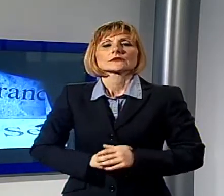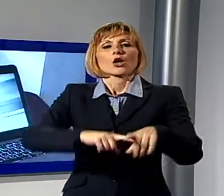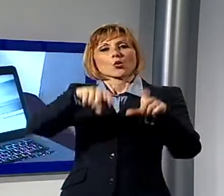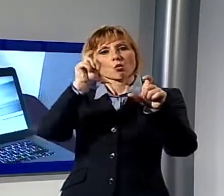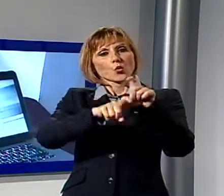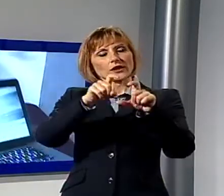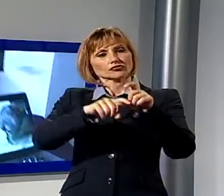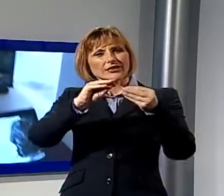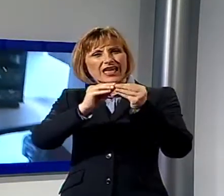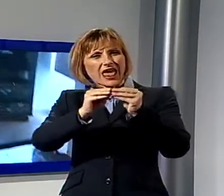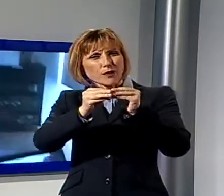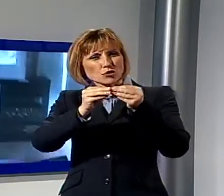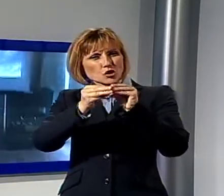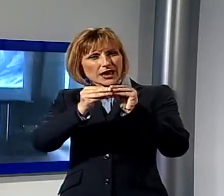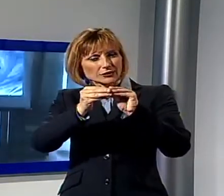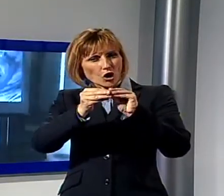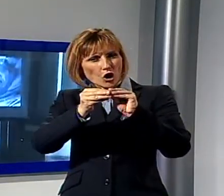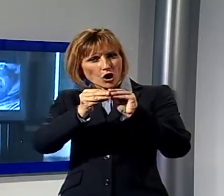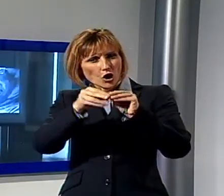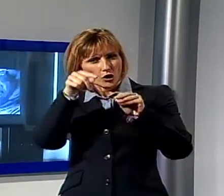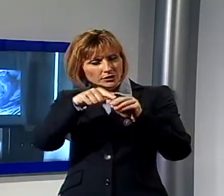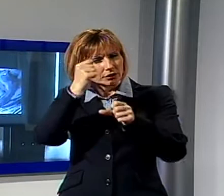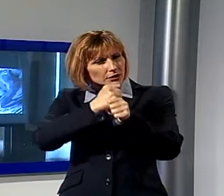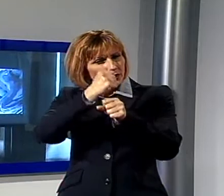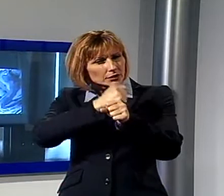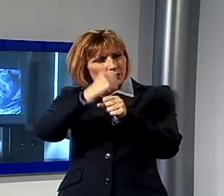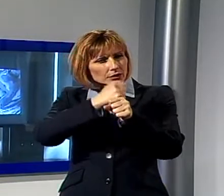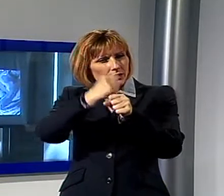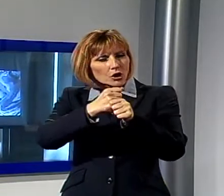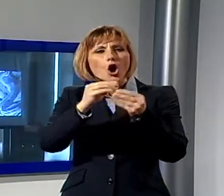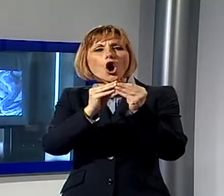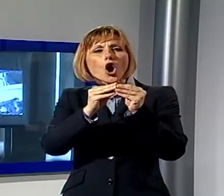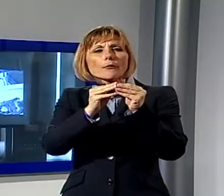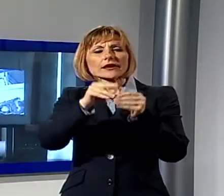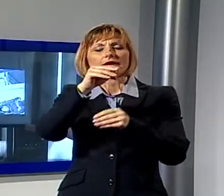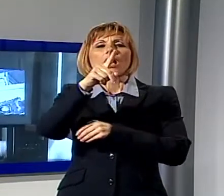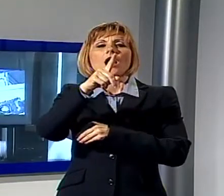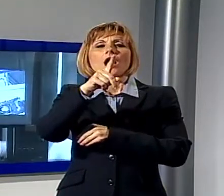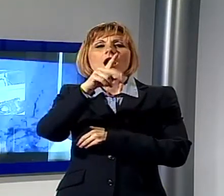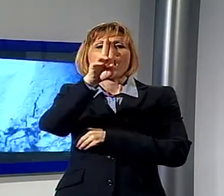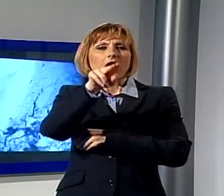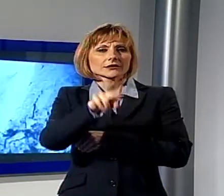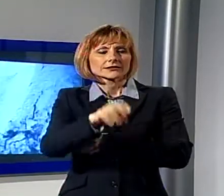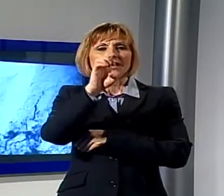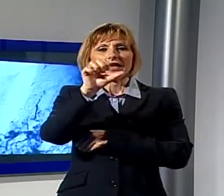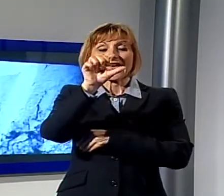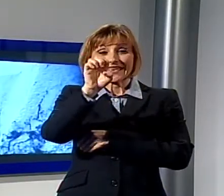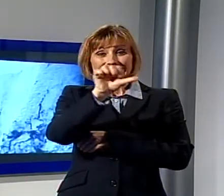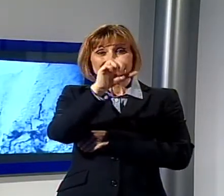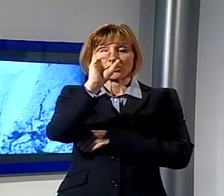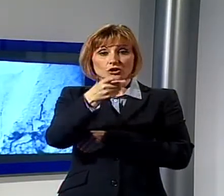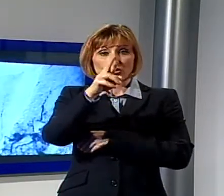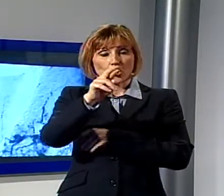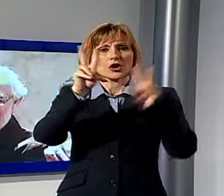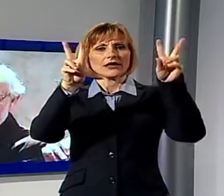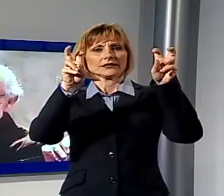alla volta di Milano Expo 2015. È l'opera del maestro Emilio Isgrò intitolata Il Seme dell'Altissimo